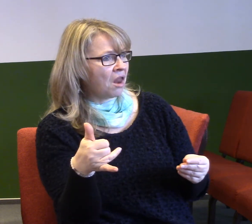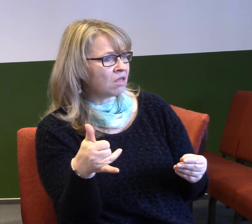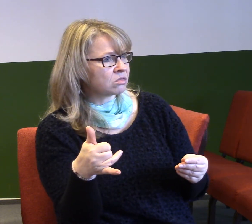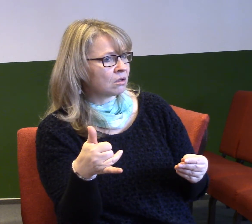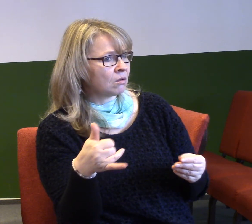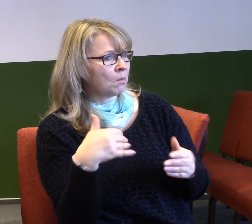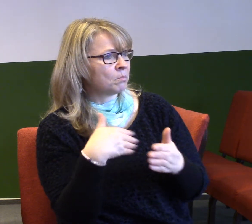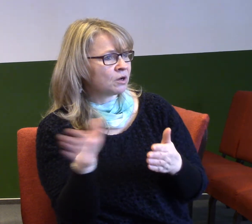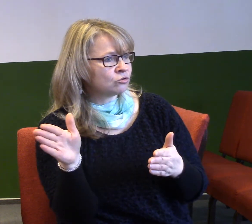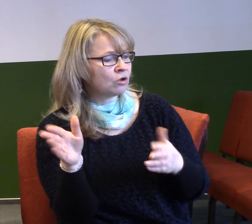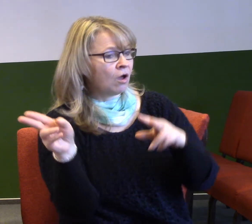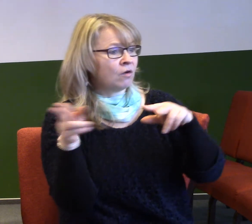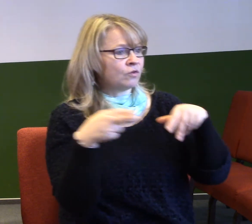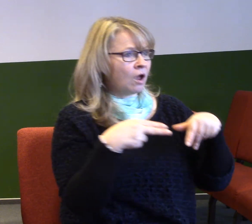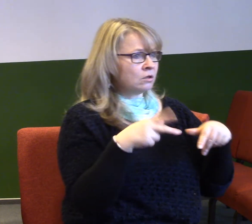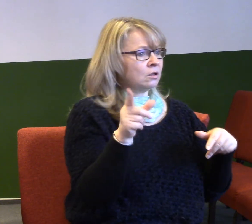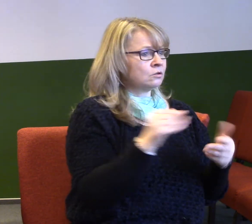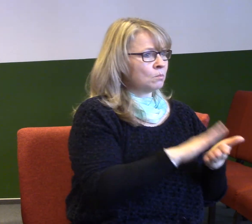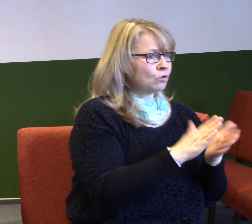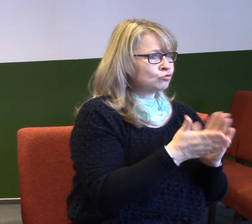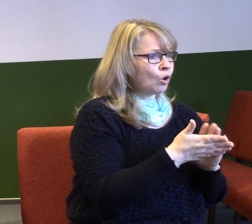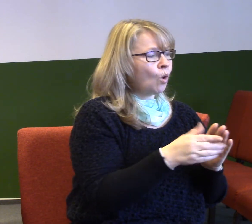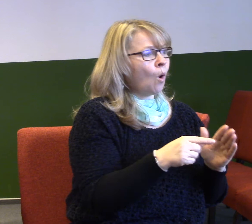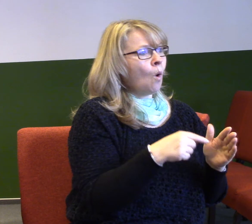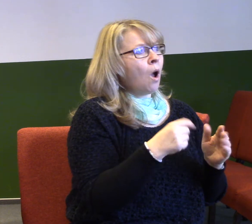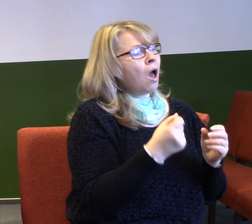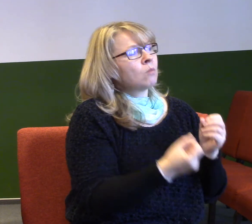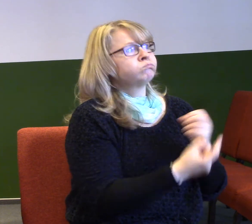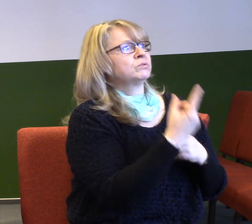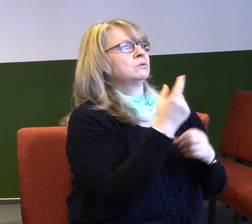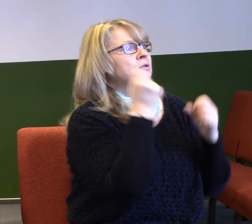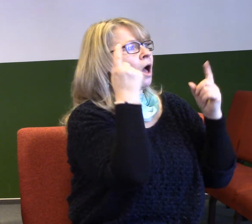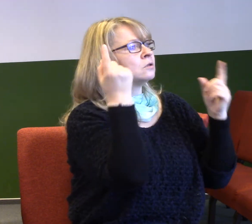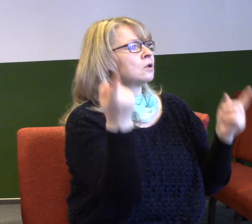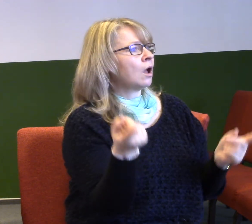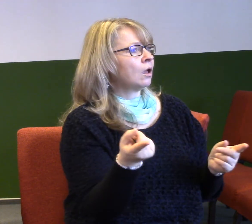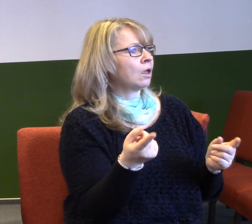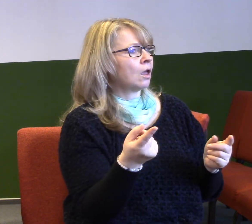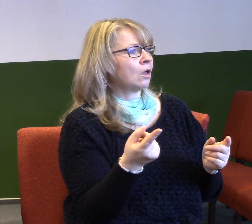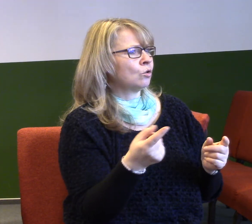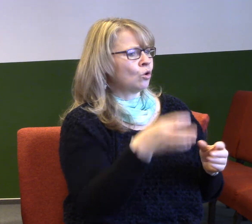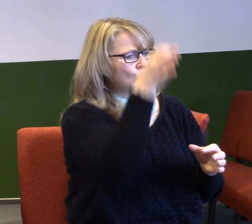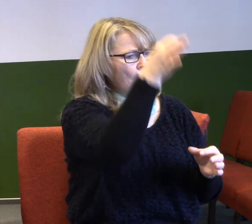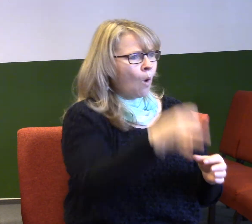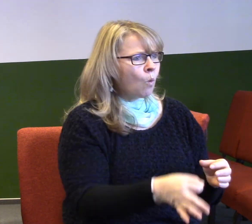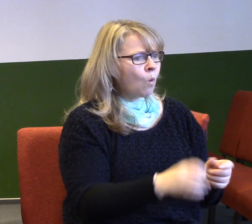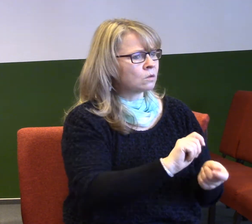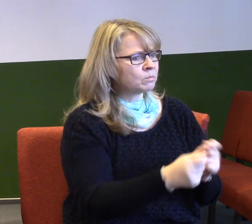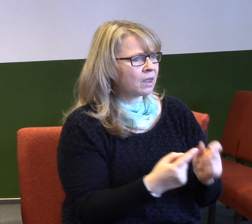a najednou přišel a začal dělat zázrak, jí házel hůl na zem, byly s ní hát a pak skrze jeho službu se děli ty